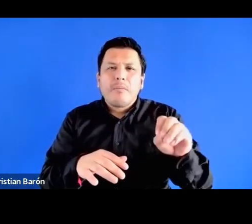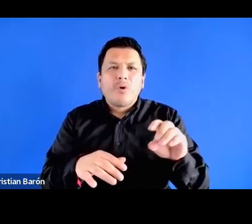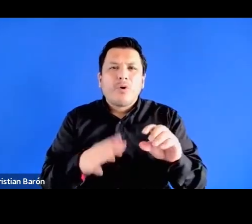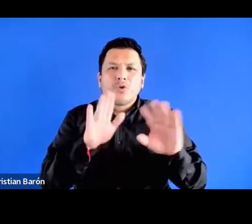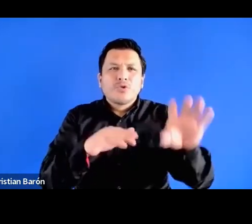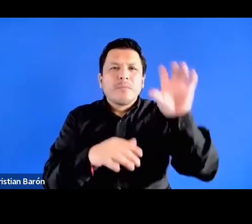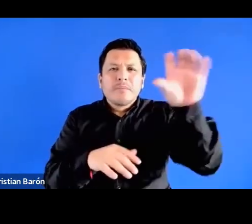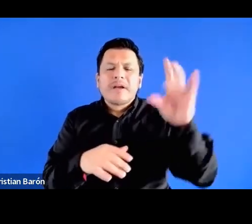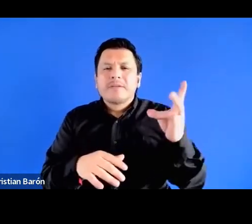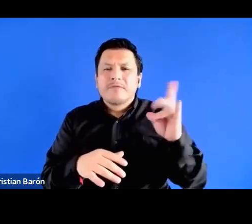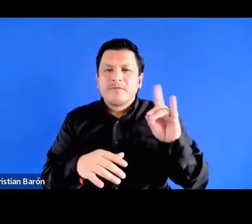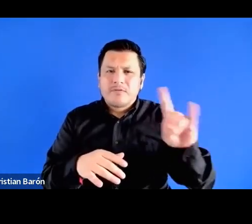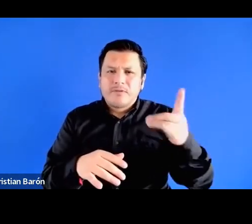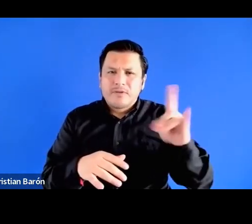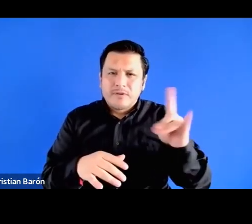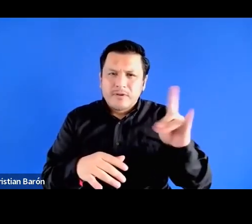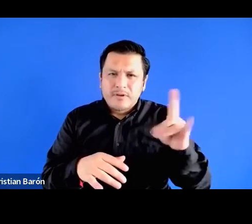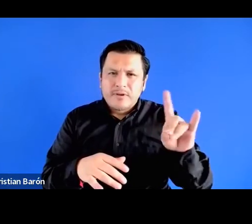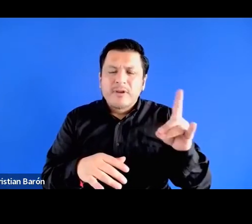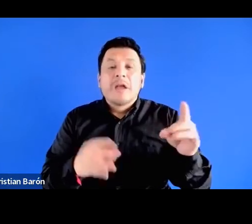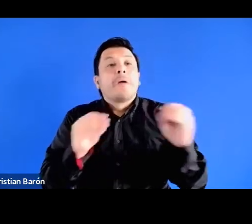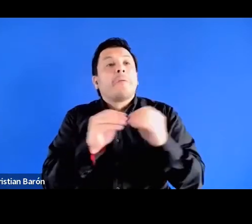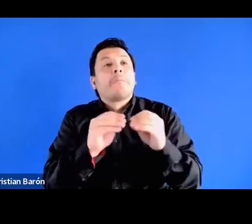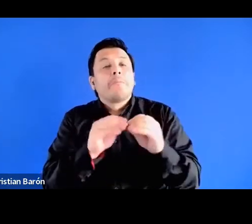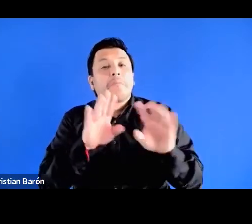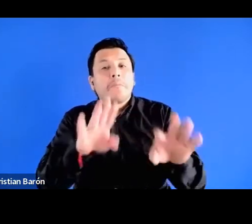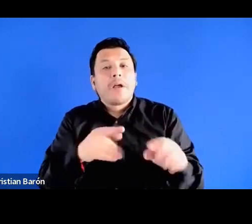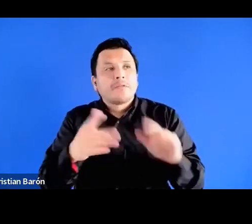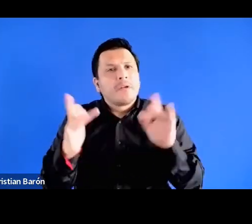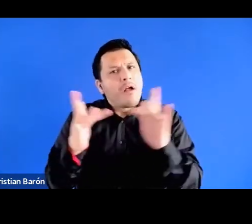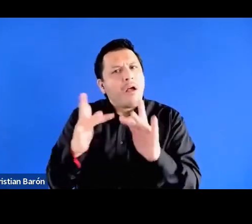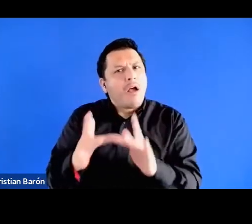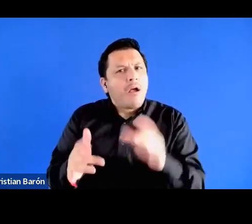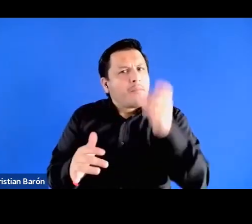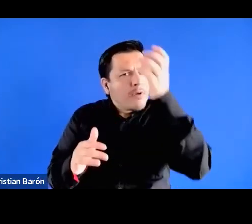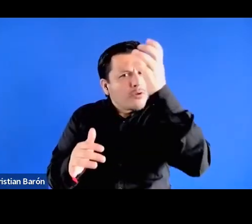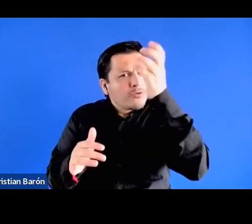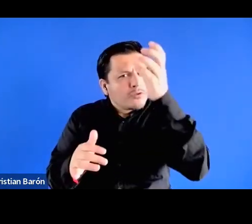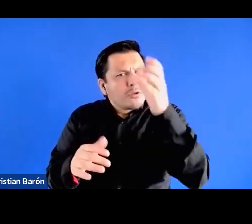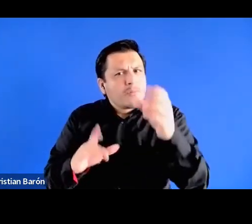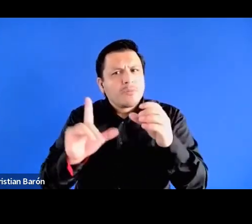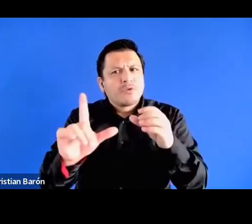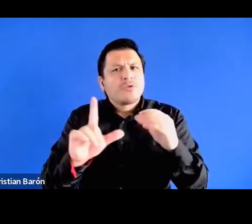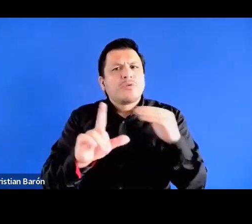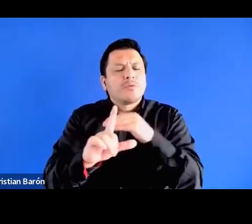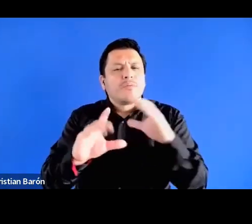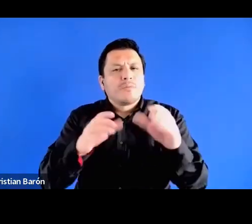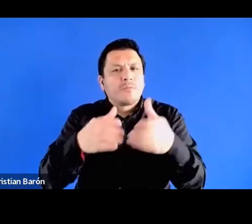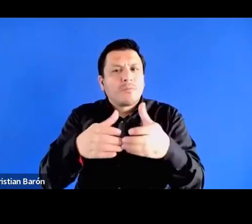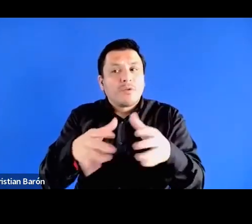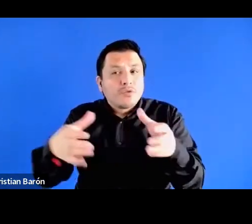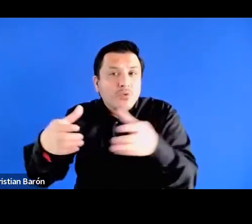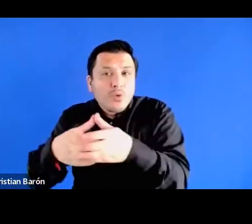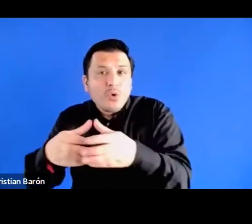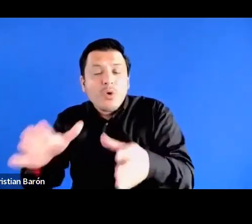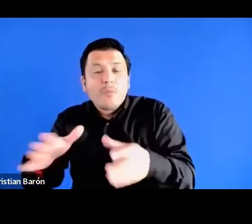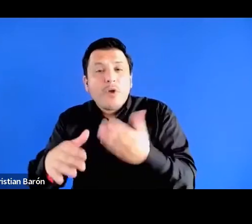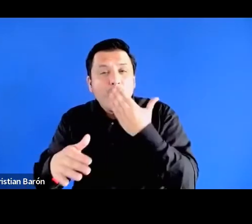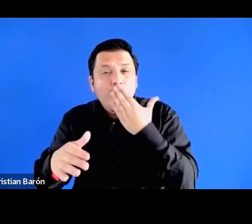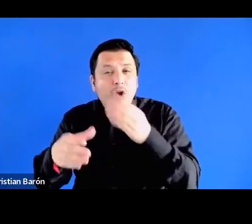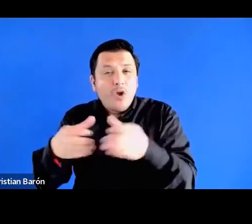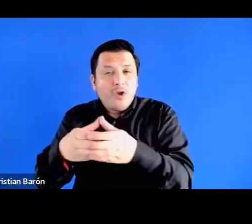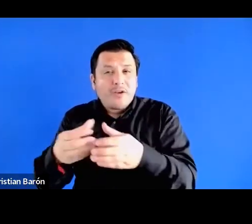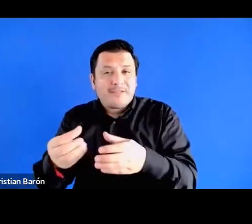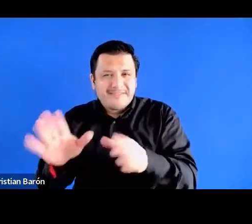interrogación sobre la pertinencia de aplicar el conceito de clases medias a grupos indígenas en América Latina por